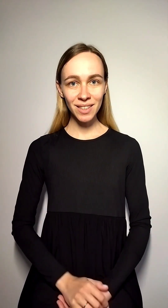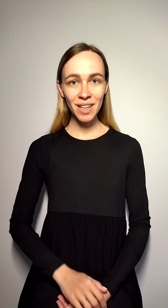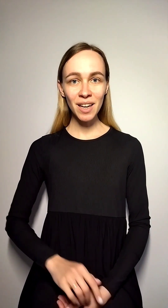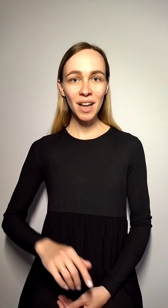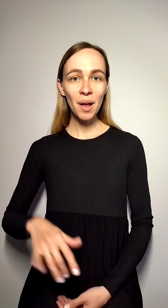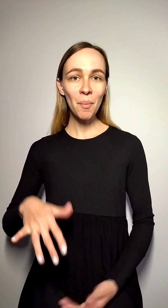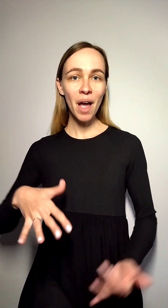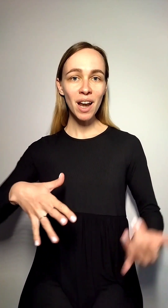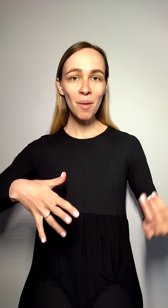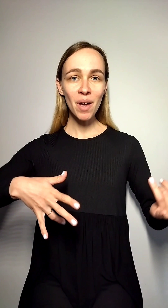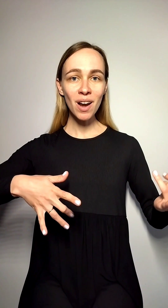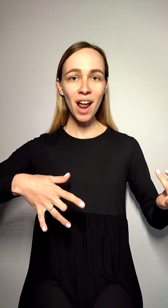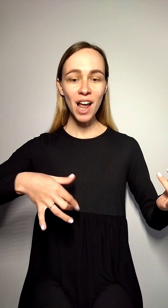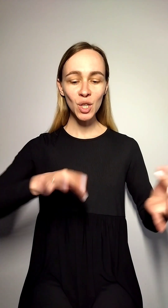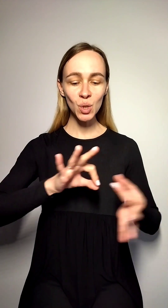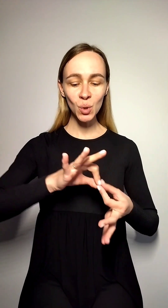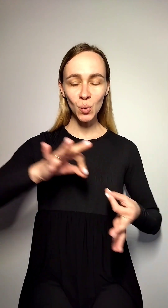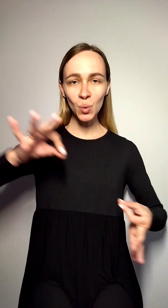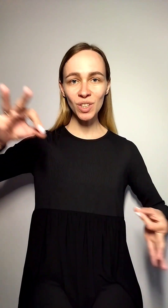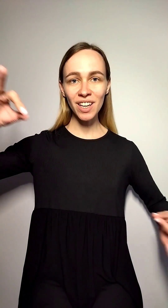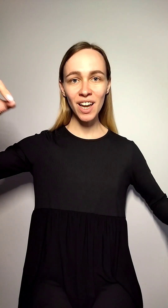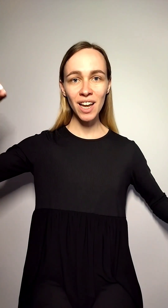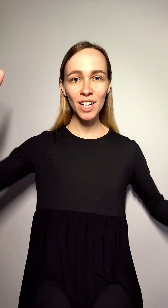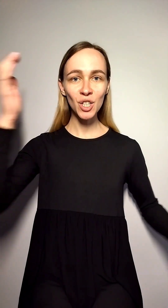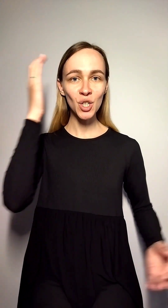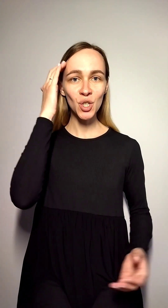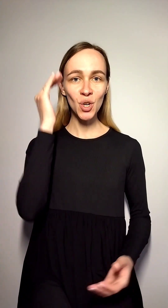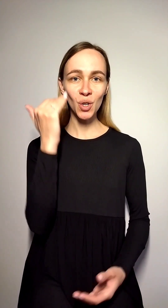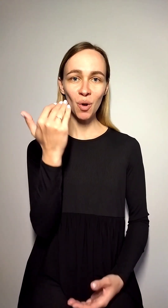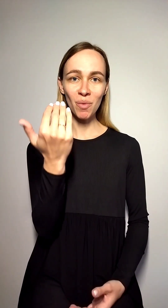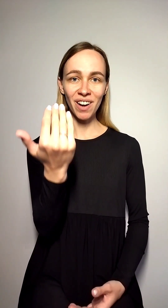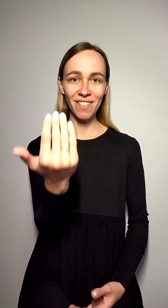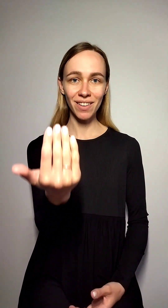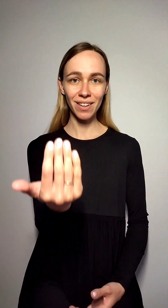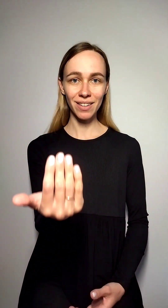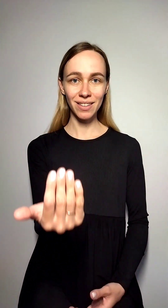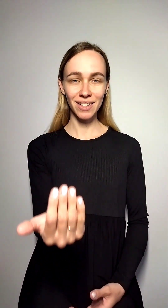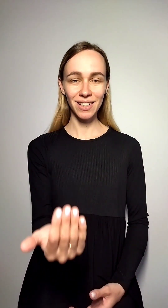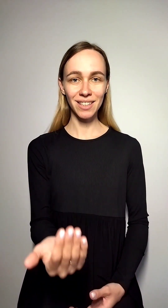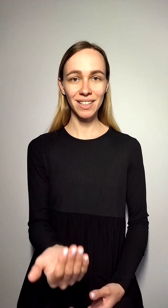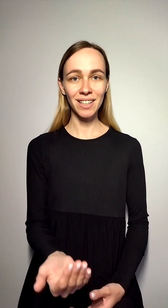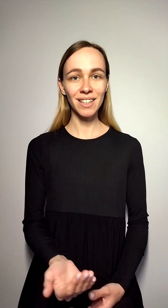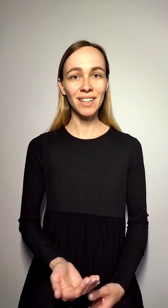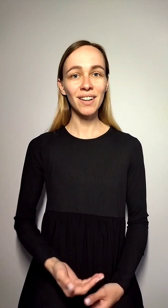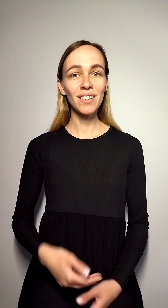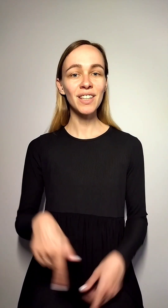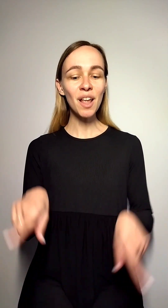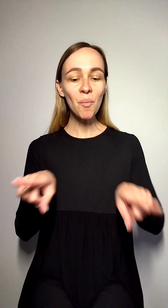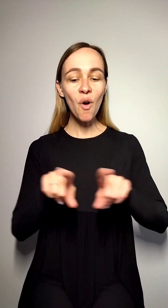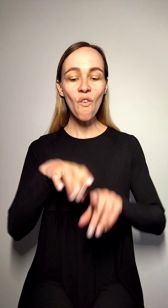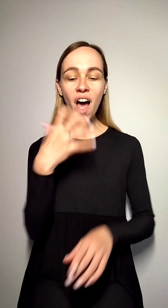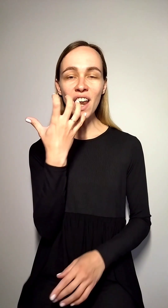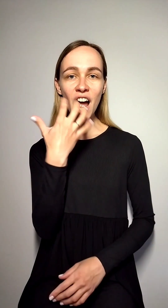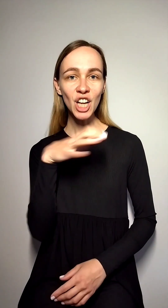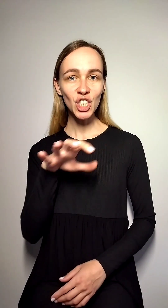Перебираю струни чорно-бриві Немов гарячі